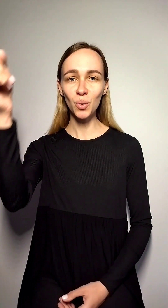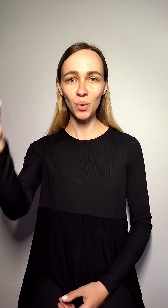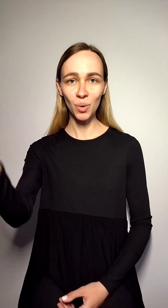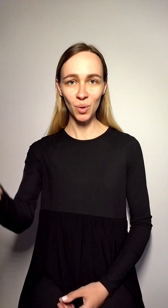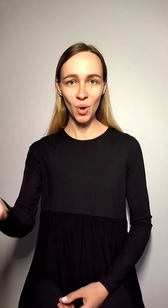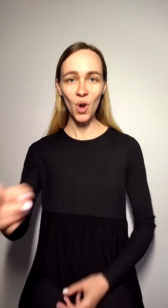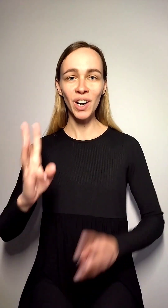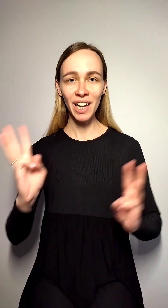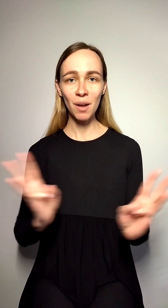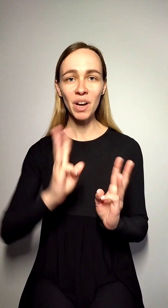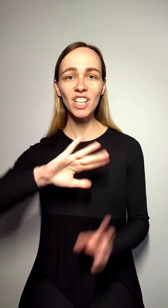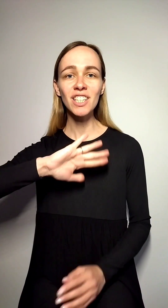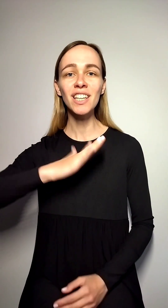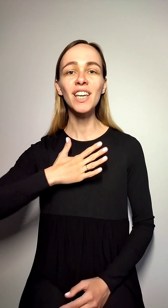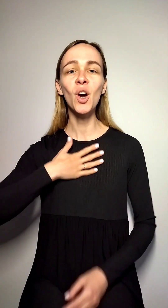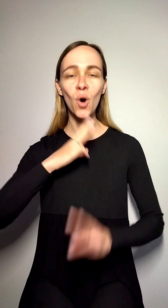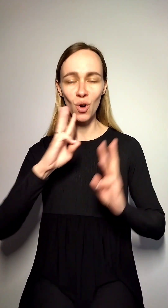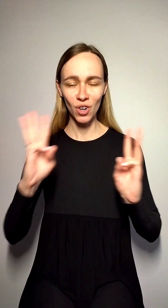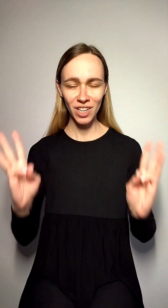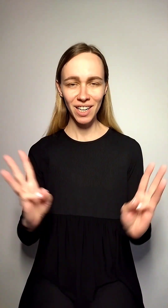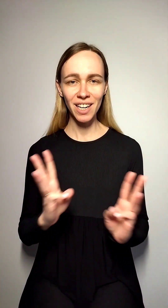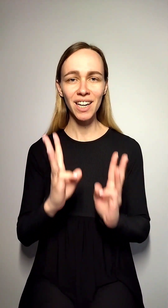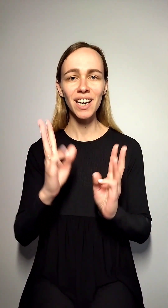гори мені гори